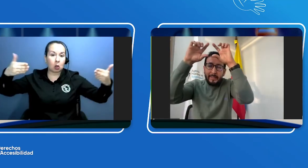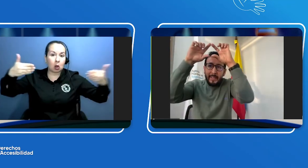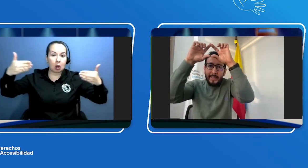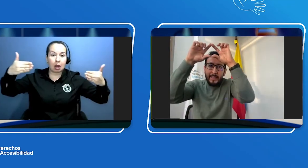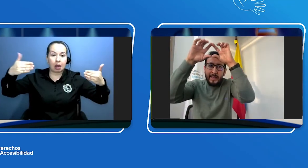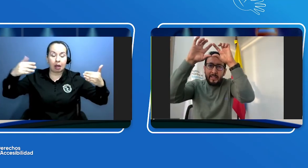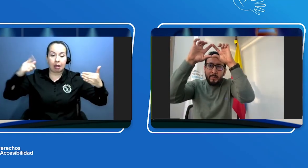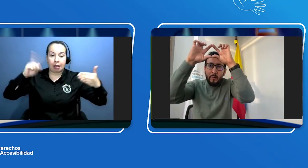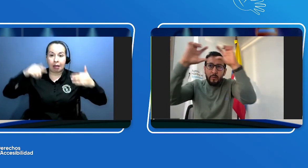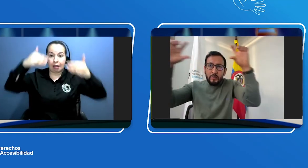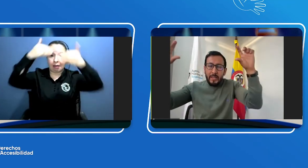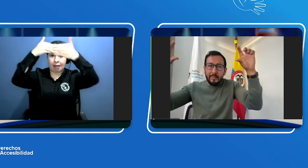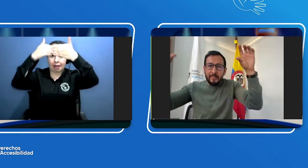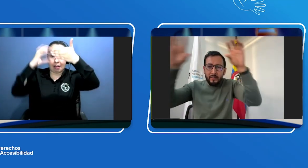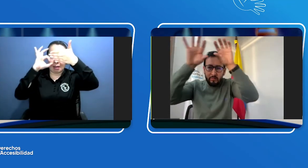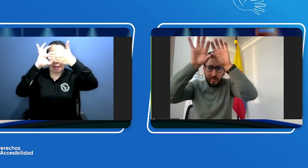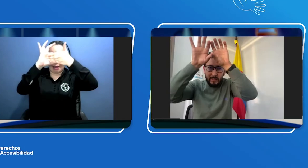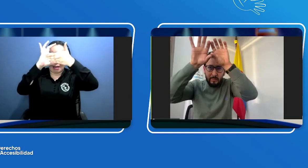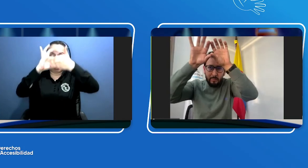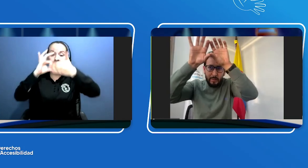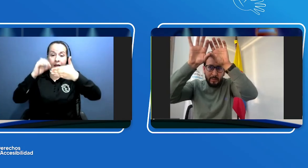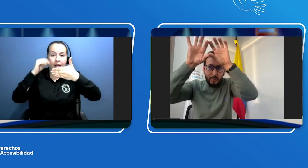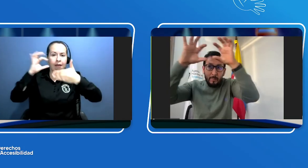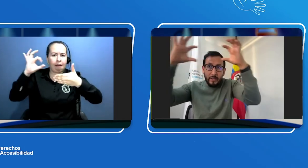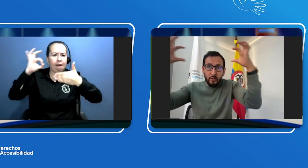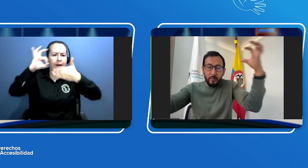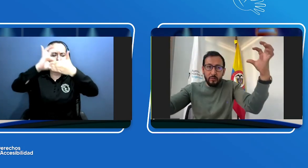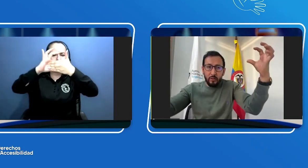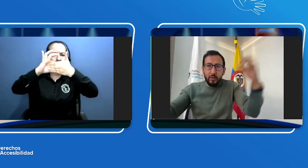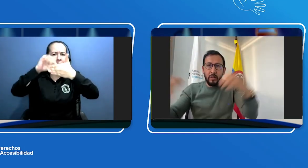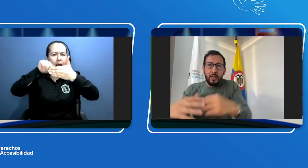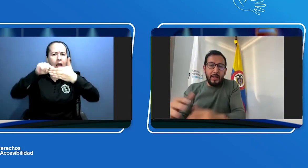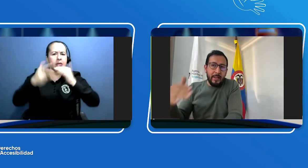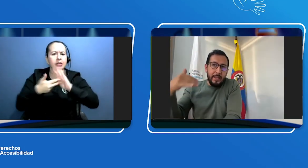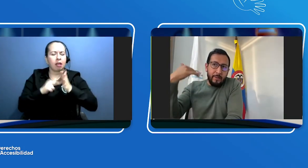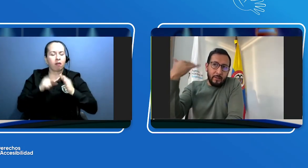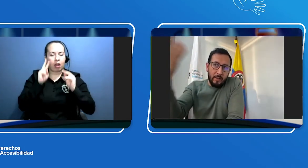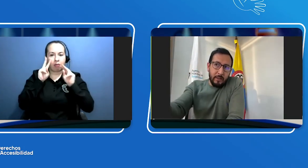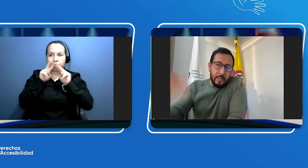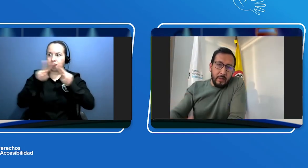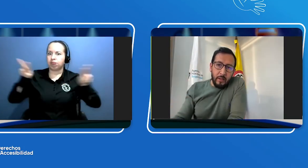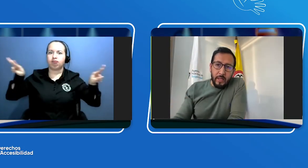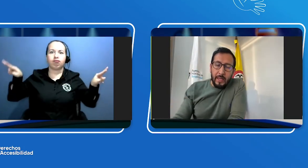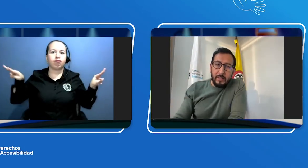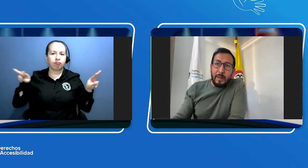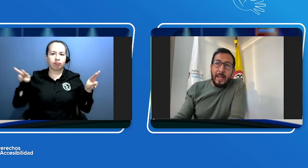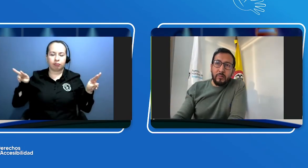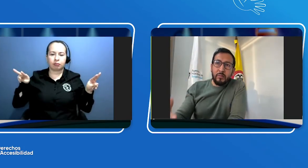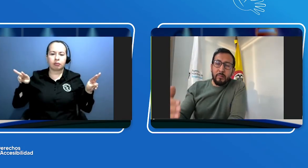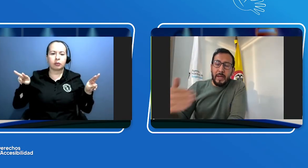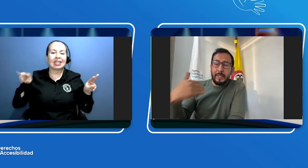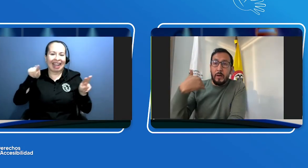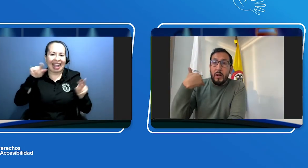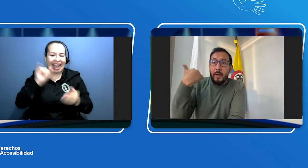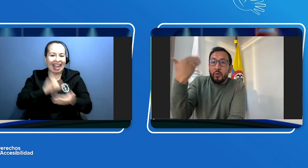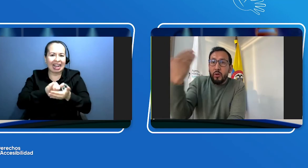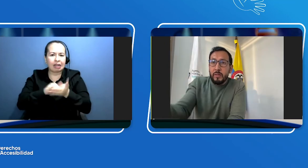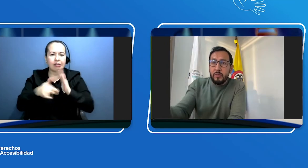en el espejo frontal que permite una mayor visión efectivamente es para eso para tener una mayor visión